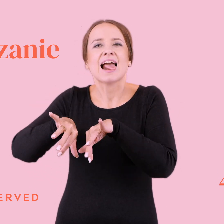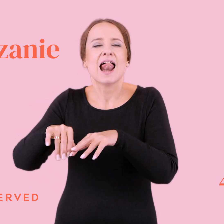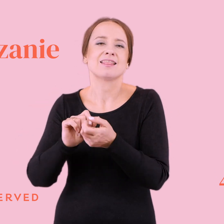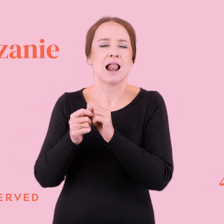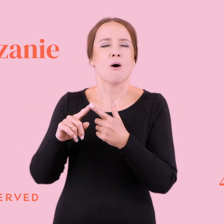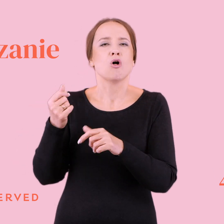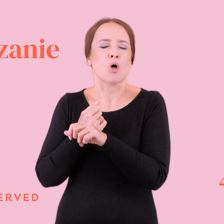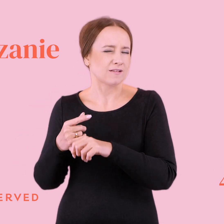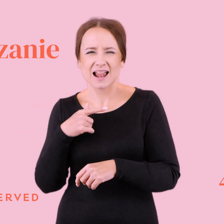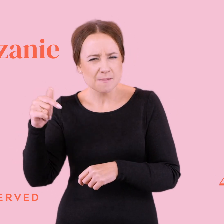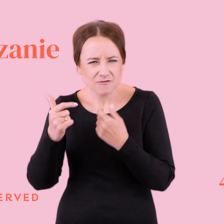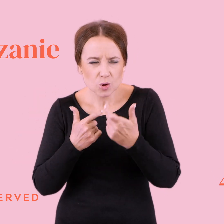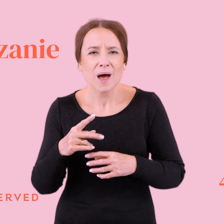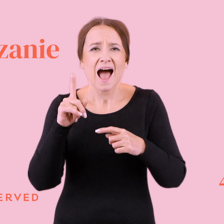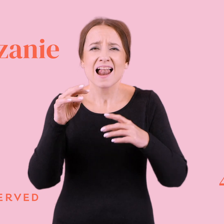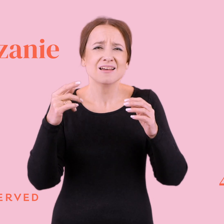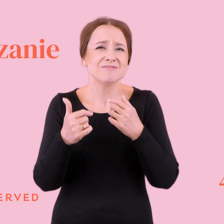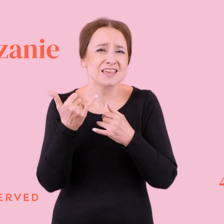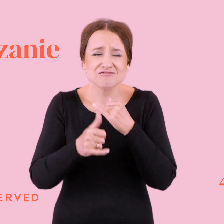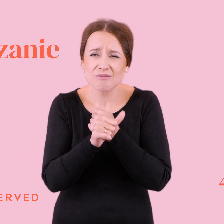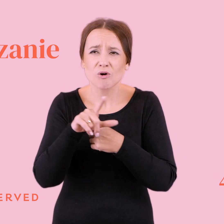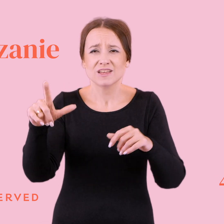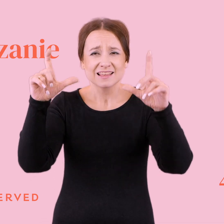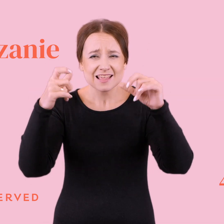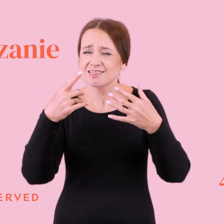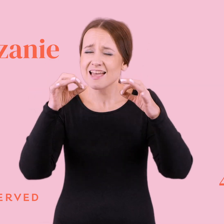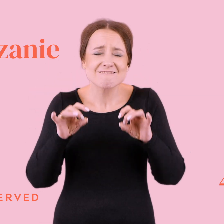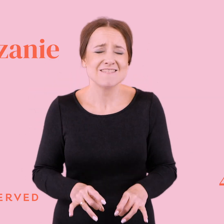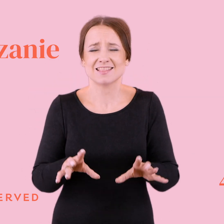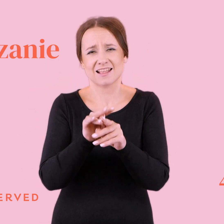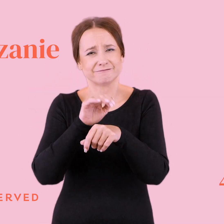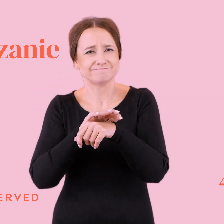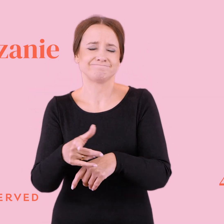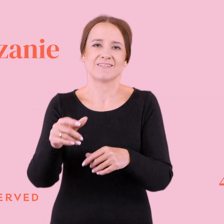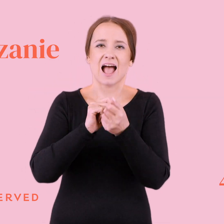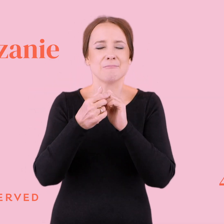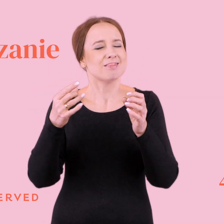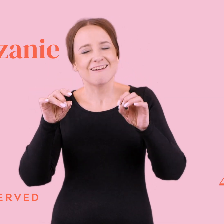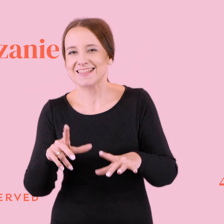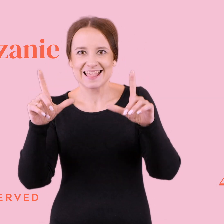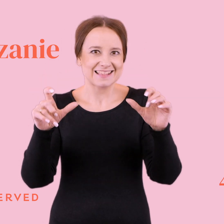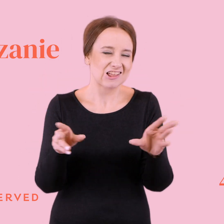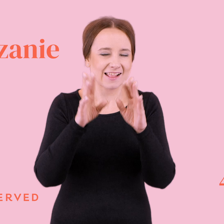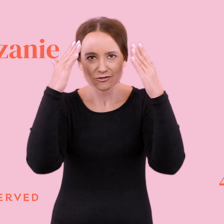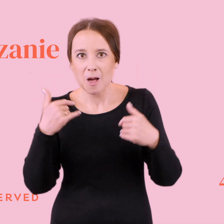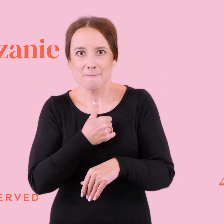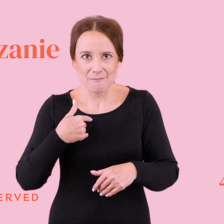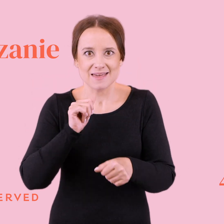nie powinno się tak robić, no. Nawet dzieci, to jest niewinne zdjęcie z koleżankami, no. Albo niewinne zdjęcie ze szpitala. No bo przecież jesteśmy w tym szpitalu naprawdę.